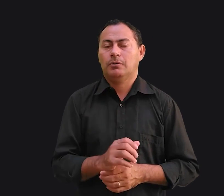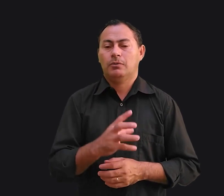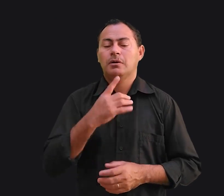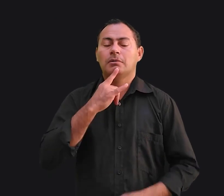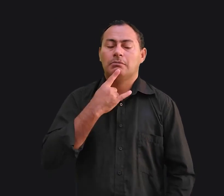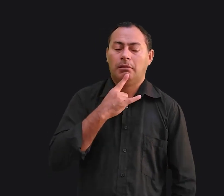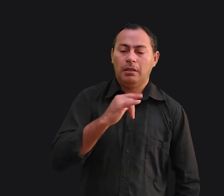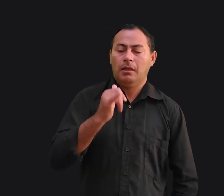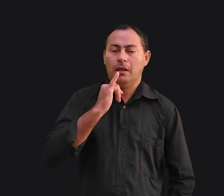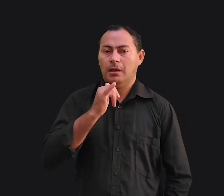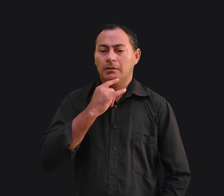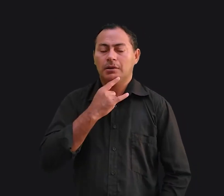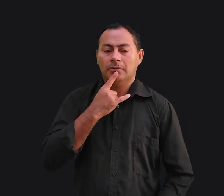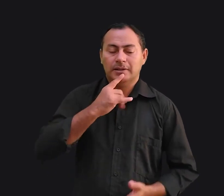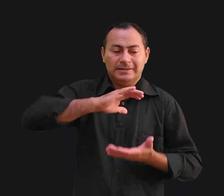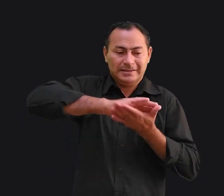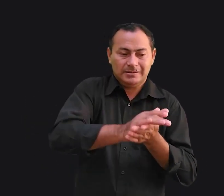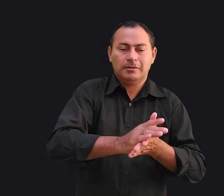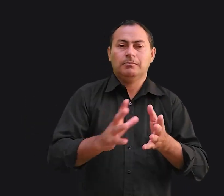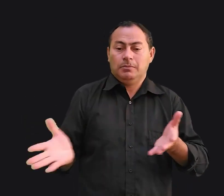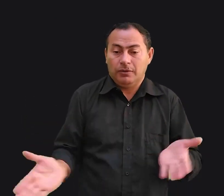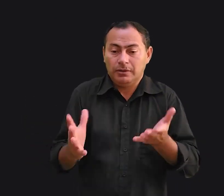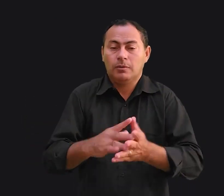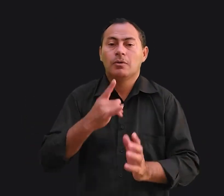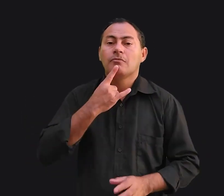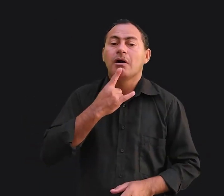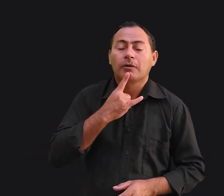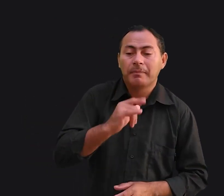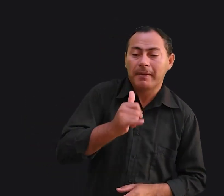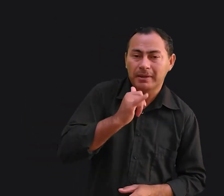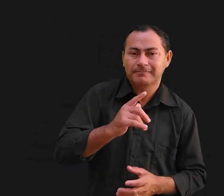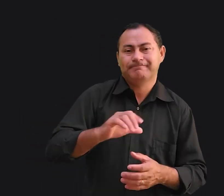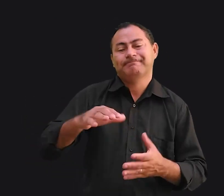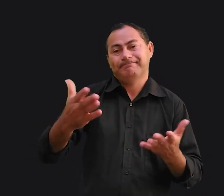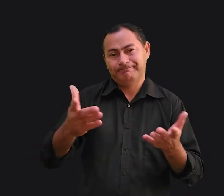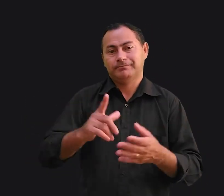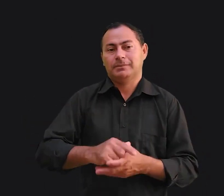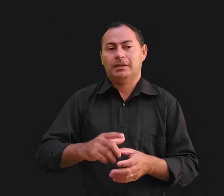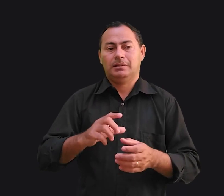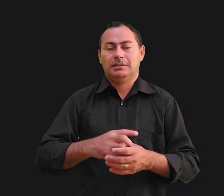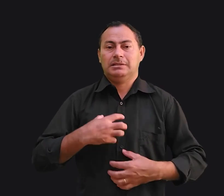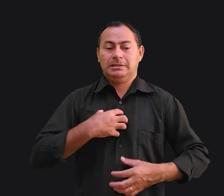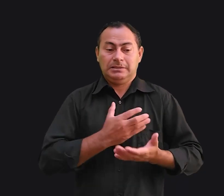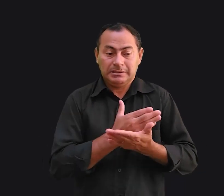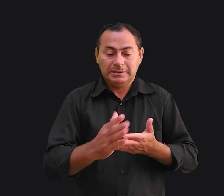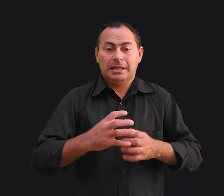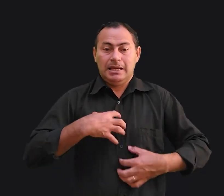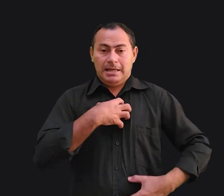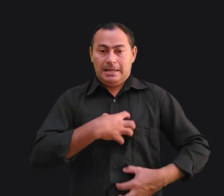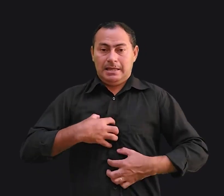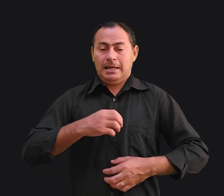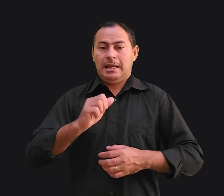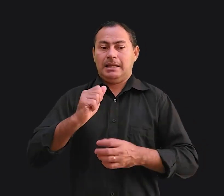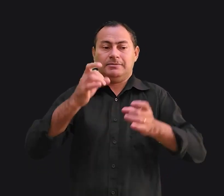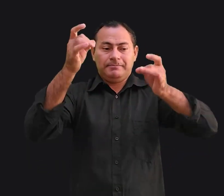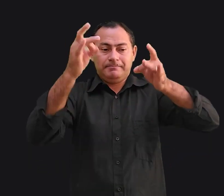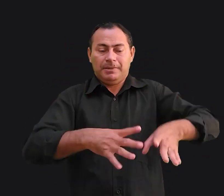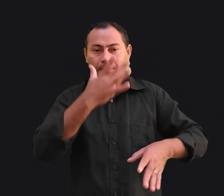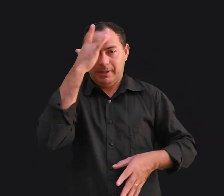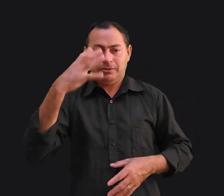alcoolismo. Essa autodestruição promovida pelo álcool geralmente tem sua raiz na raiva e no desprezo que a pessoa